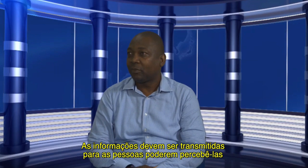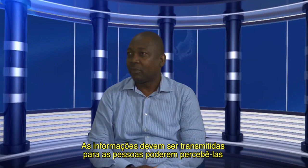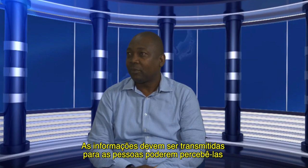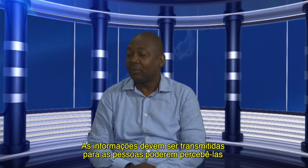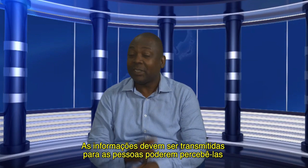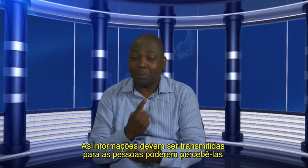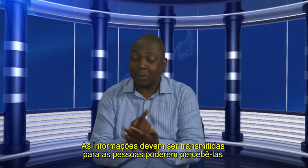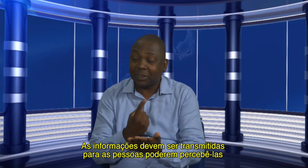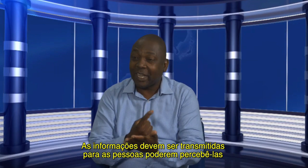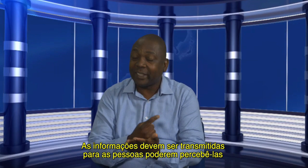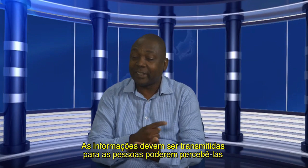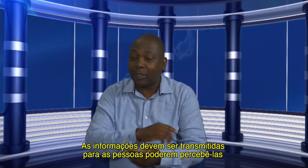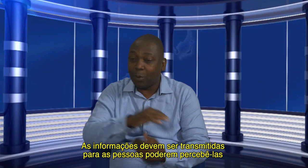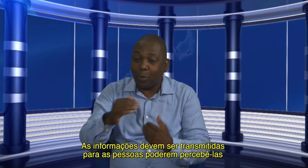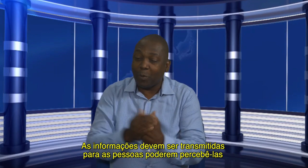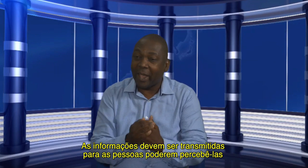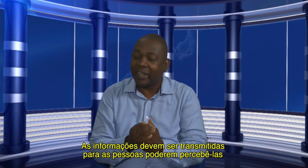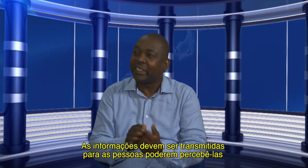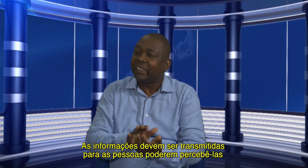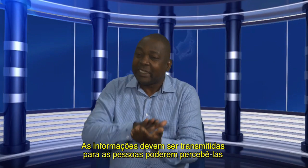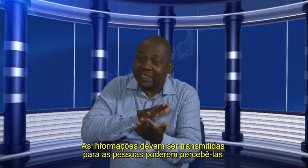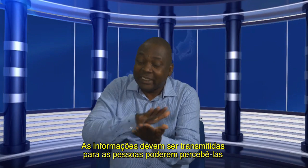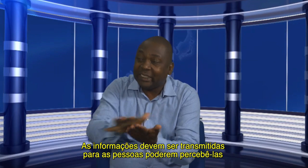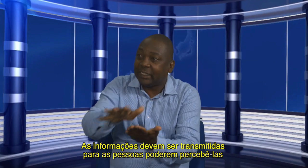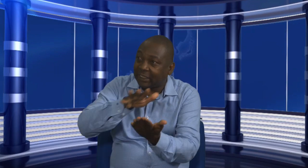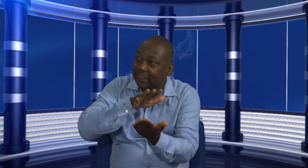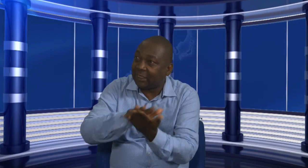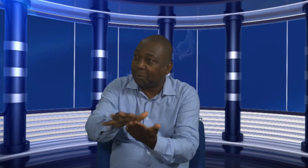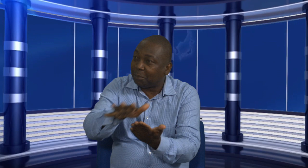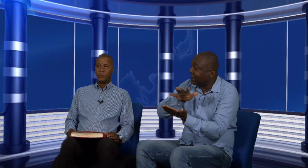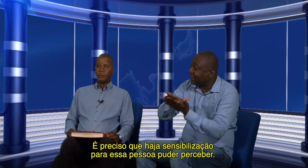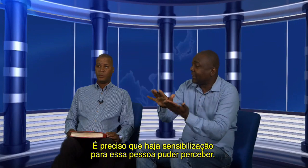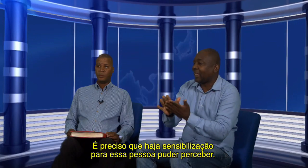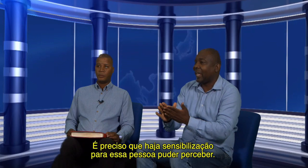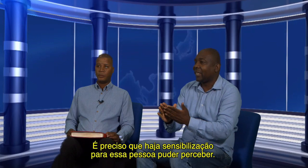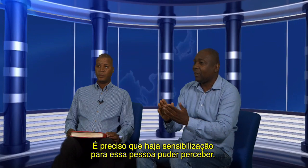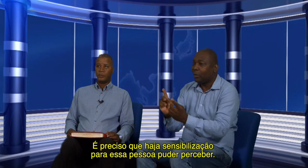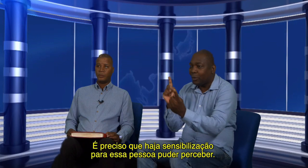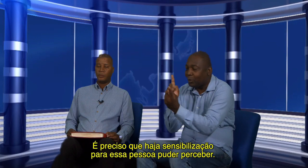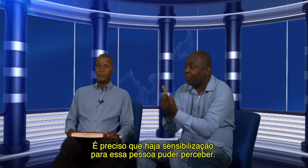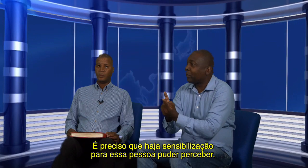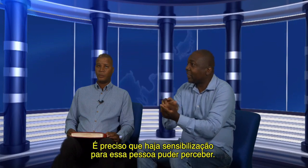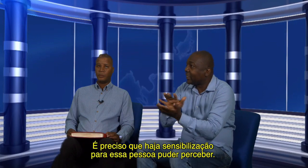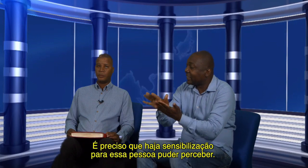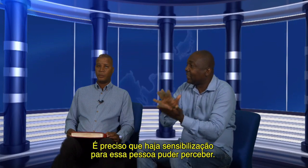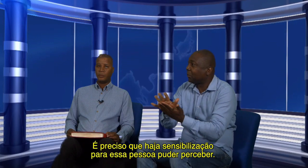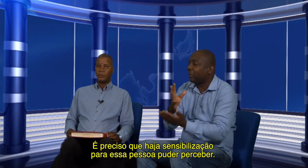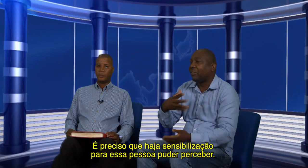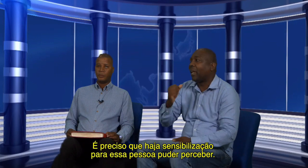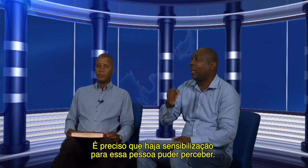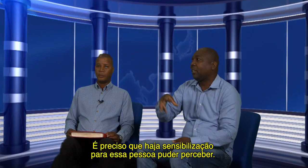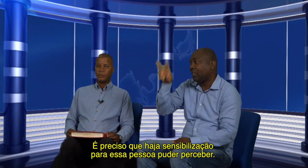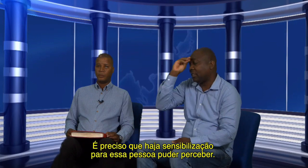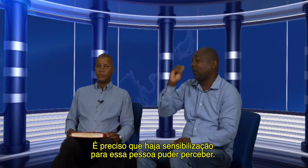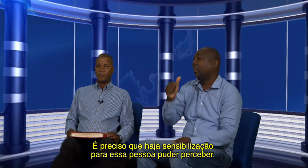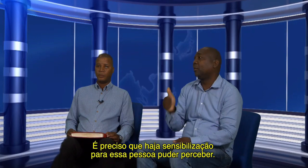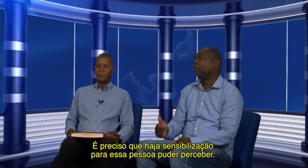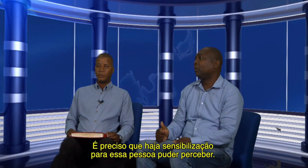contínua, para poder perceber. Então, precisa de muita sensibilização, e essa